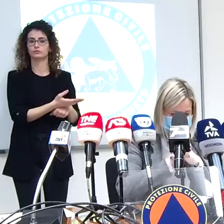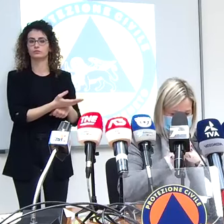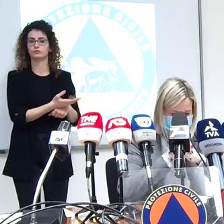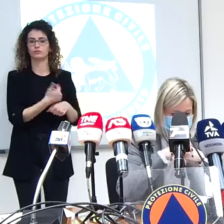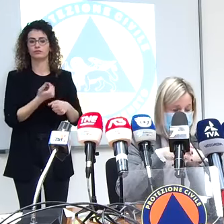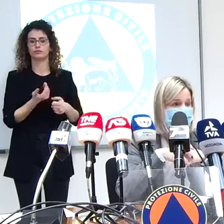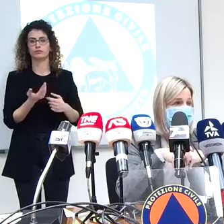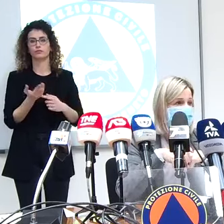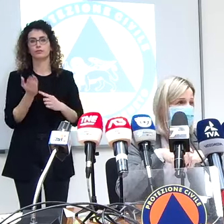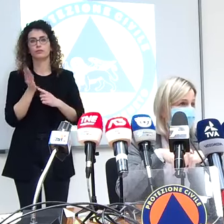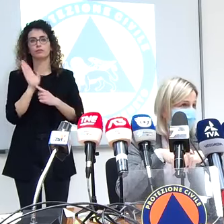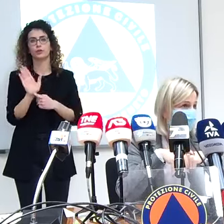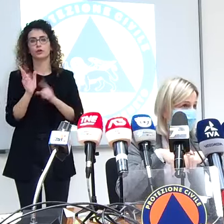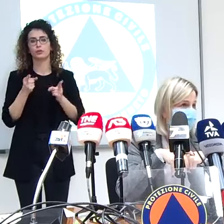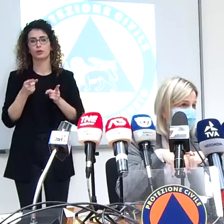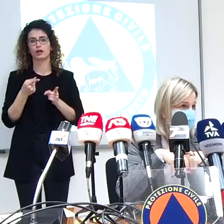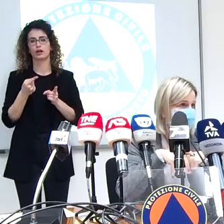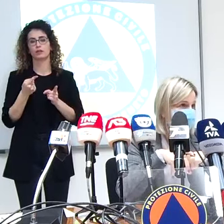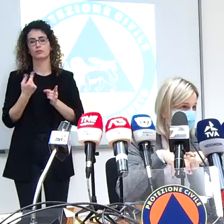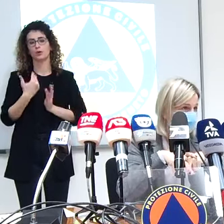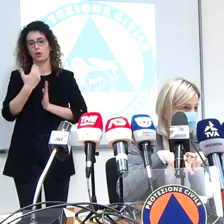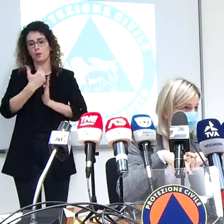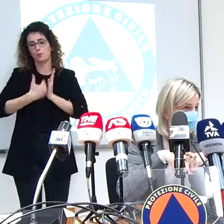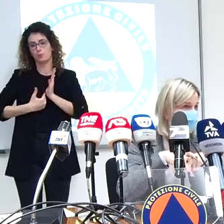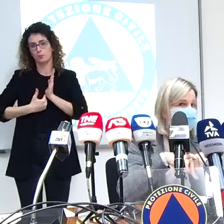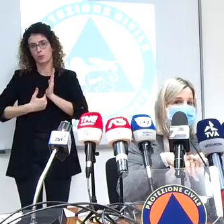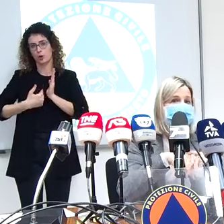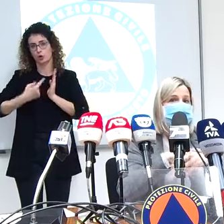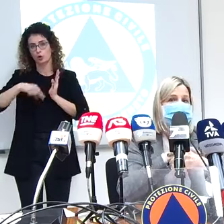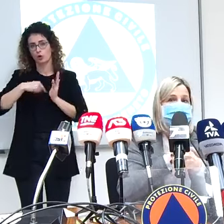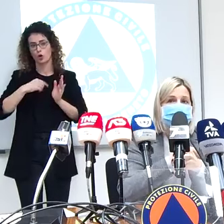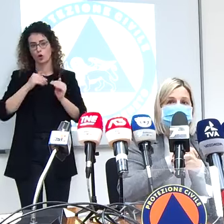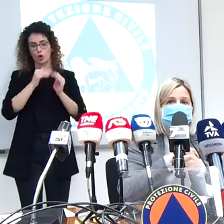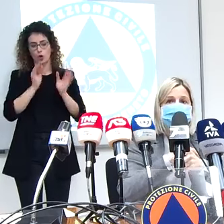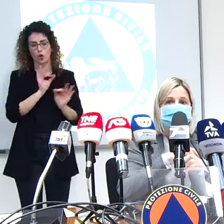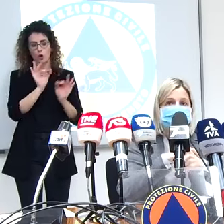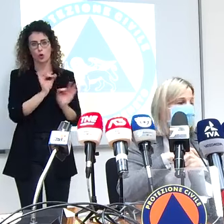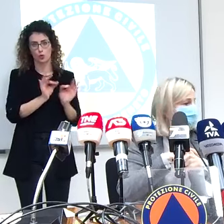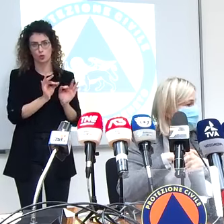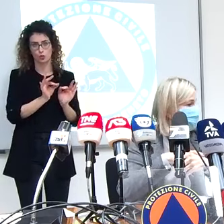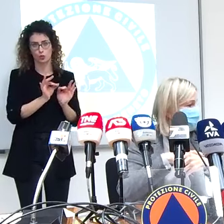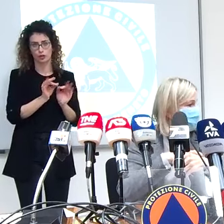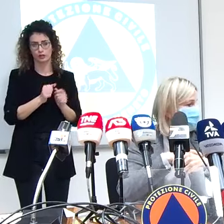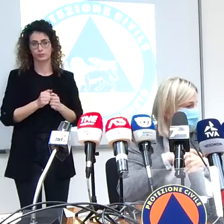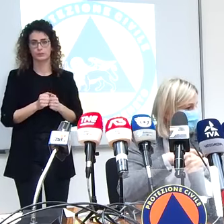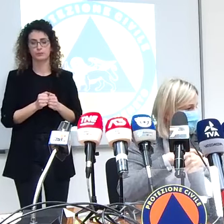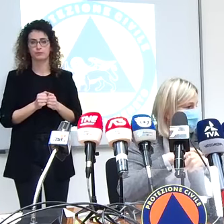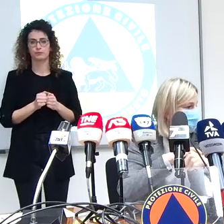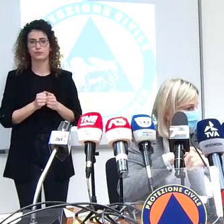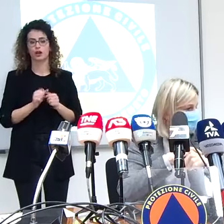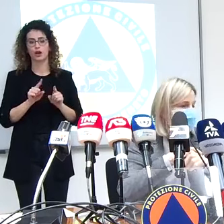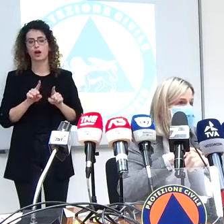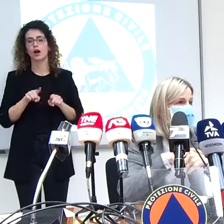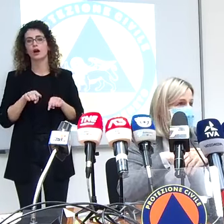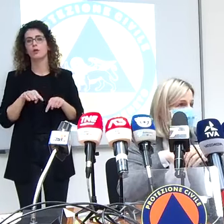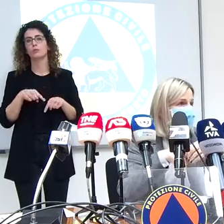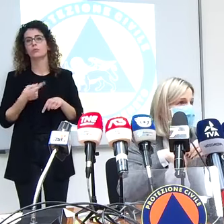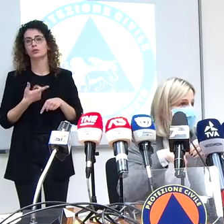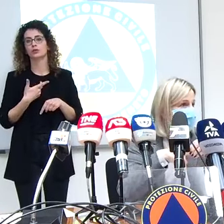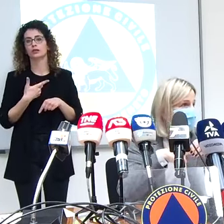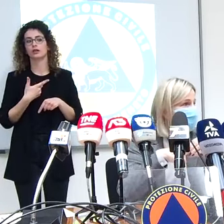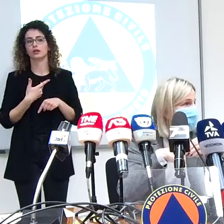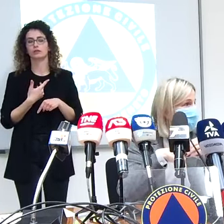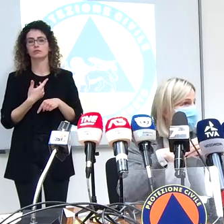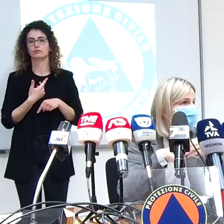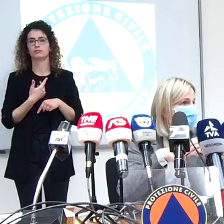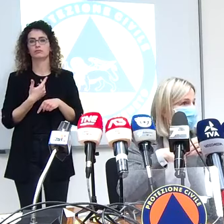nostro protocollo cure domiciliari alla luce anche di quello che è successo che abbiamo sentito della